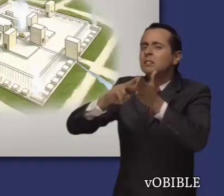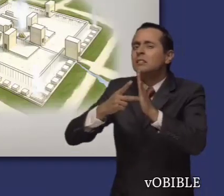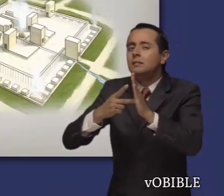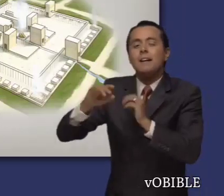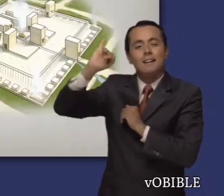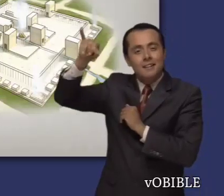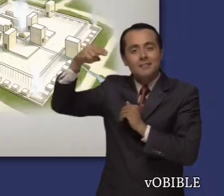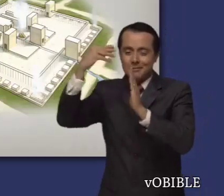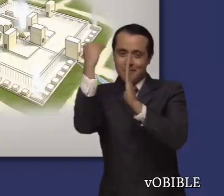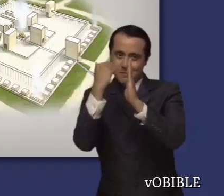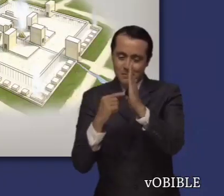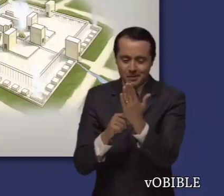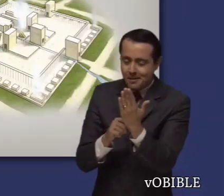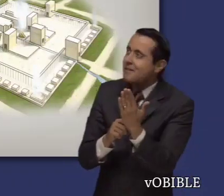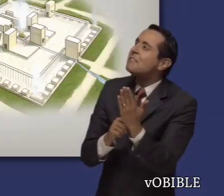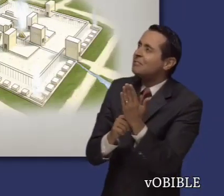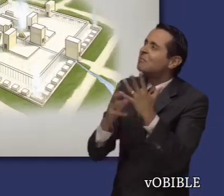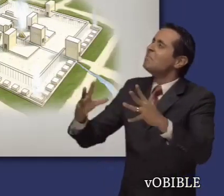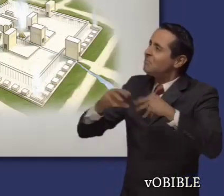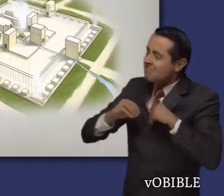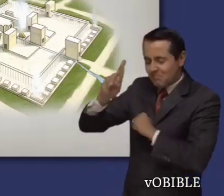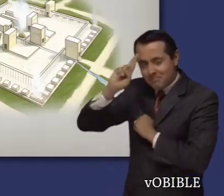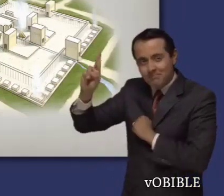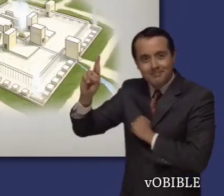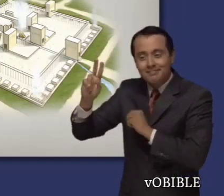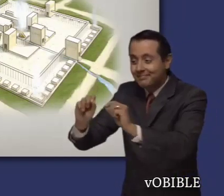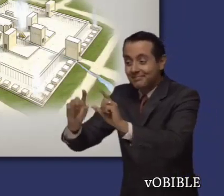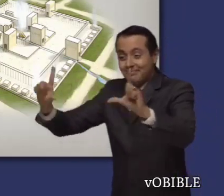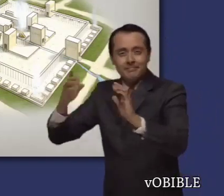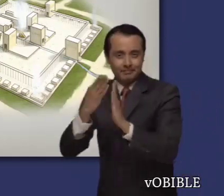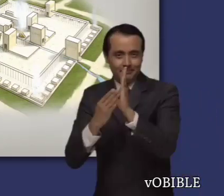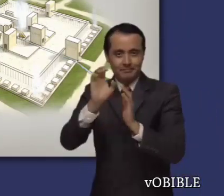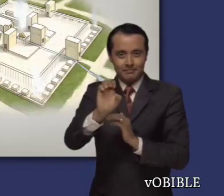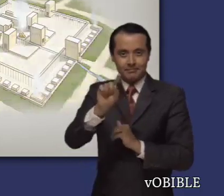visión recalca las elevadas normas de Jehová para la adoración verdadera.